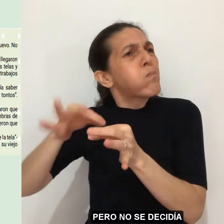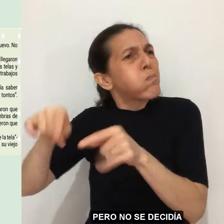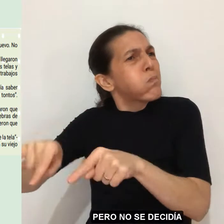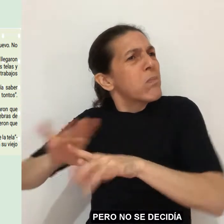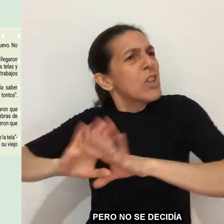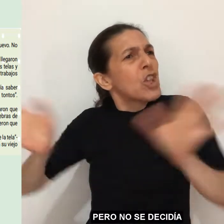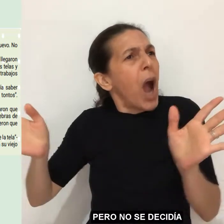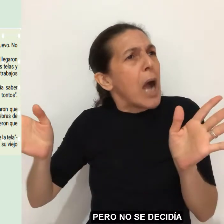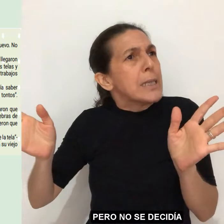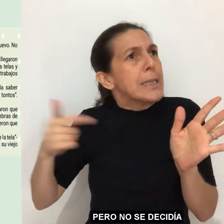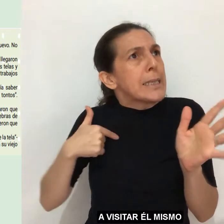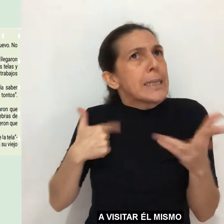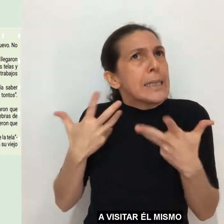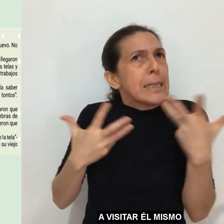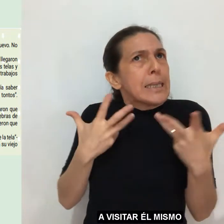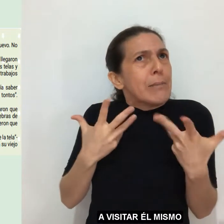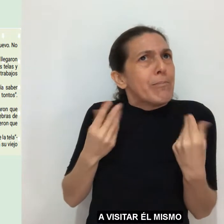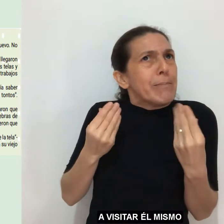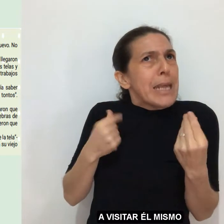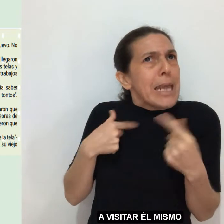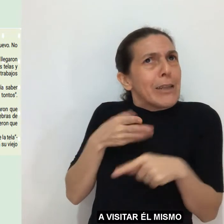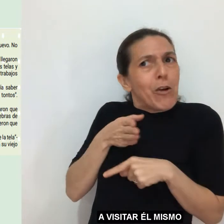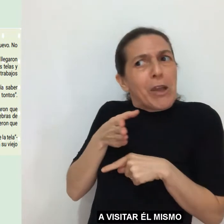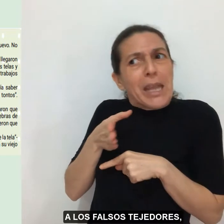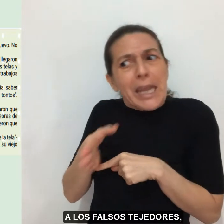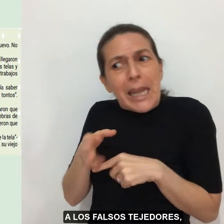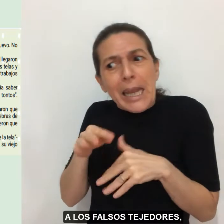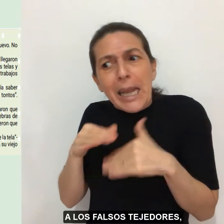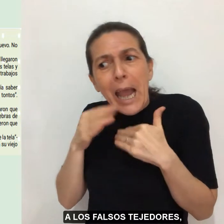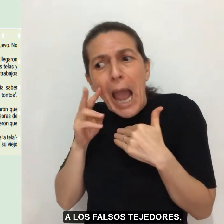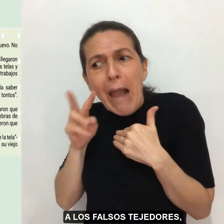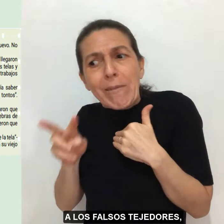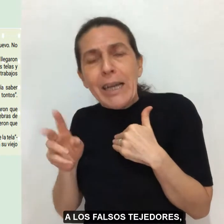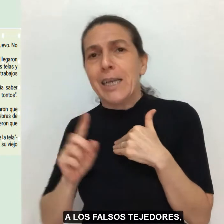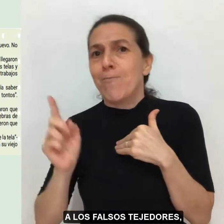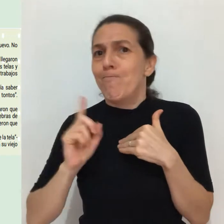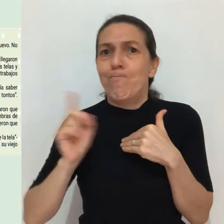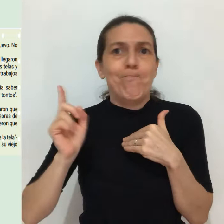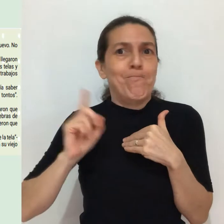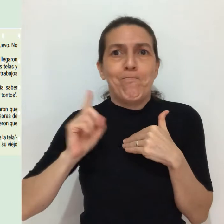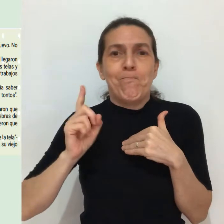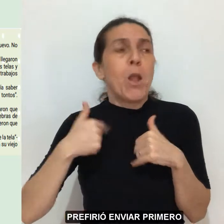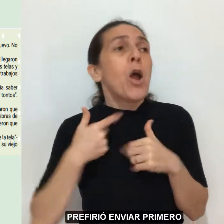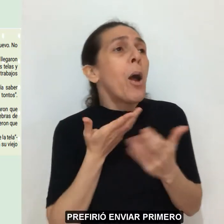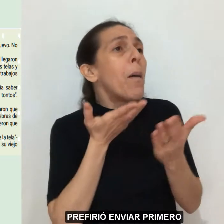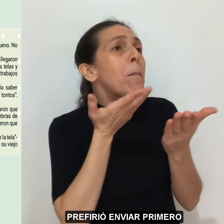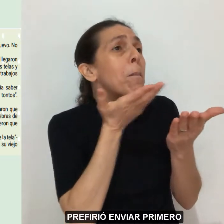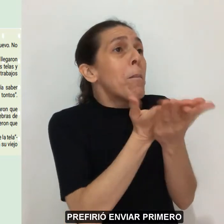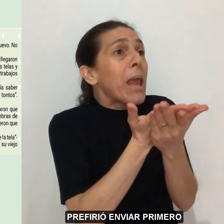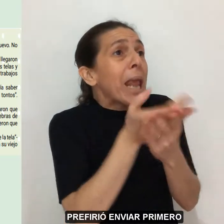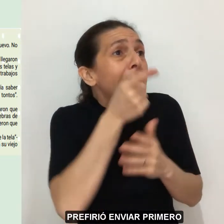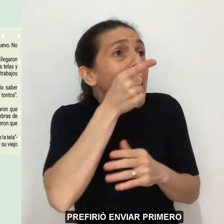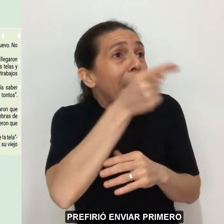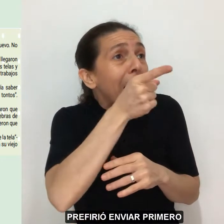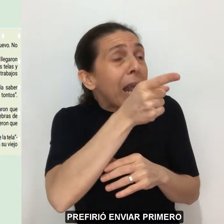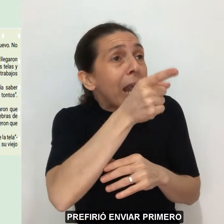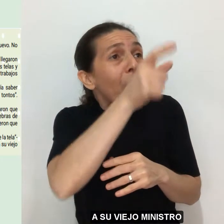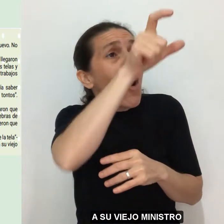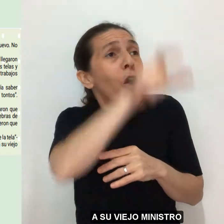se decidía a visitar él mismo a los falsos tejedores. Prefirió enviar primero a su viejo